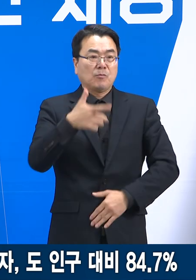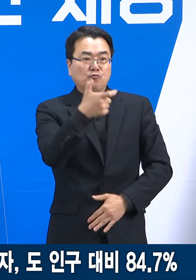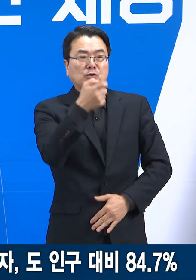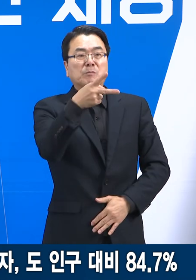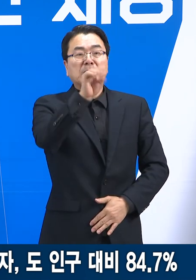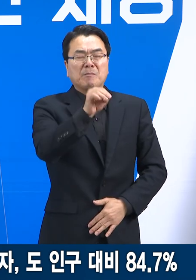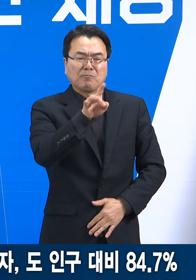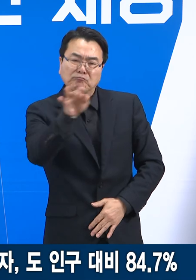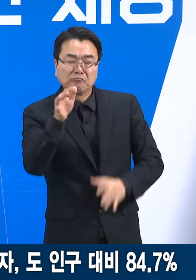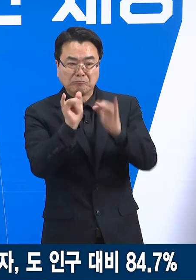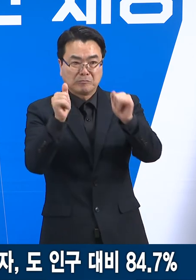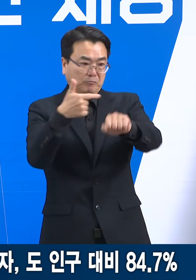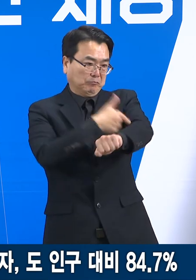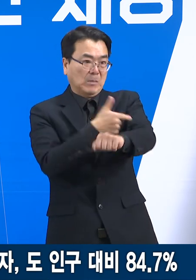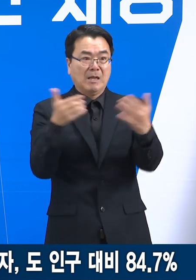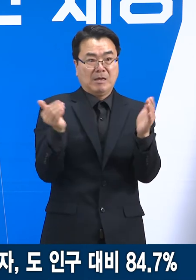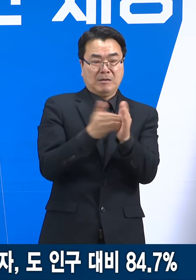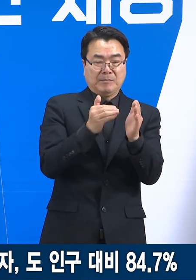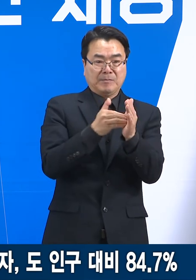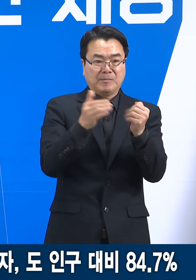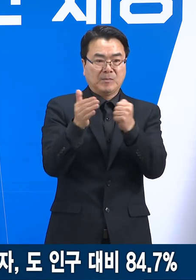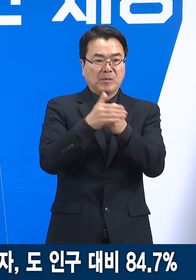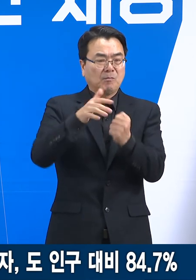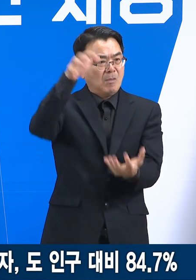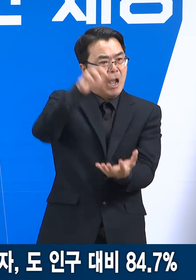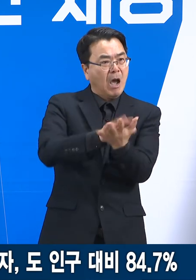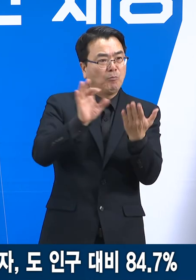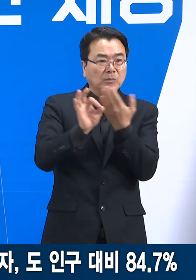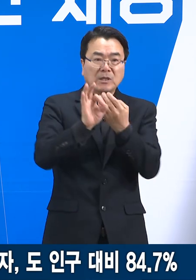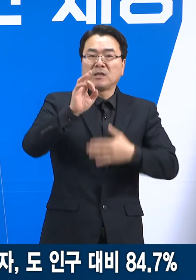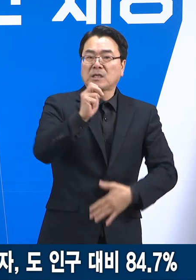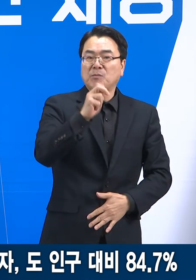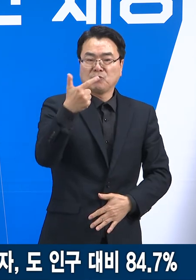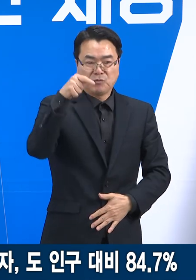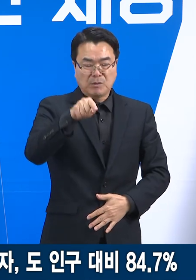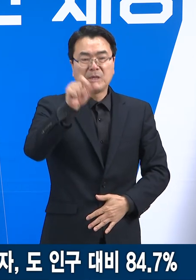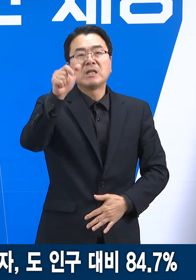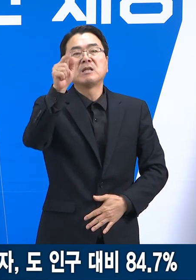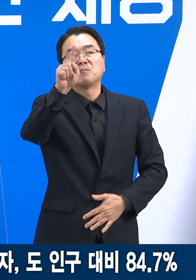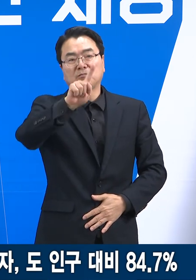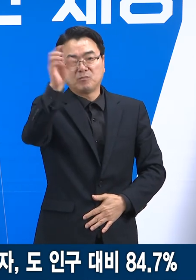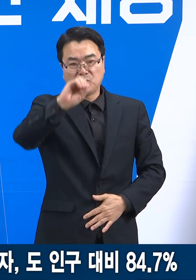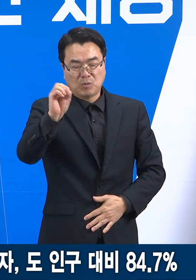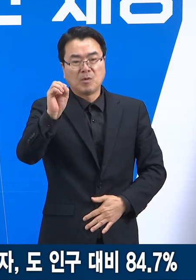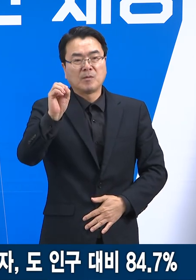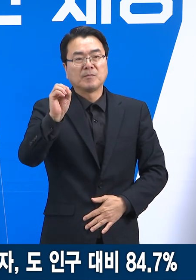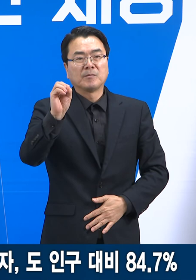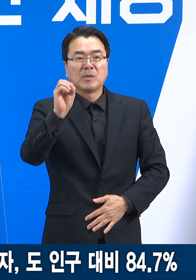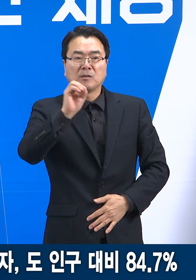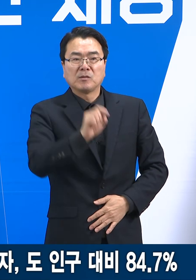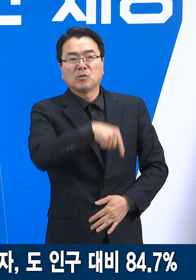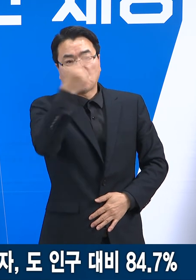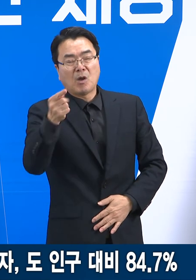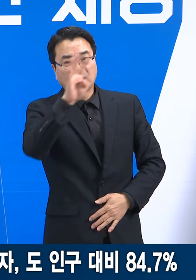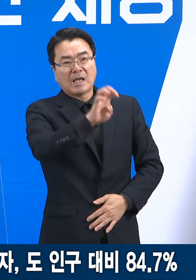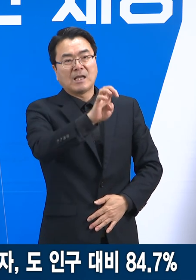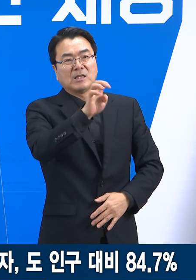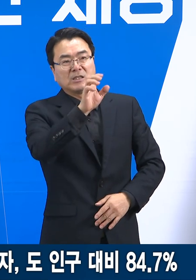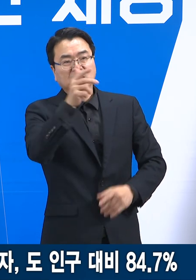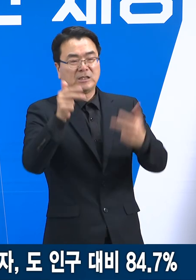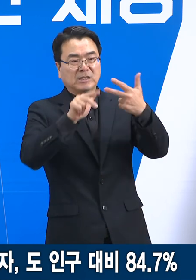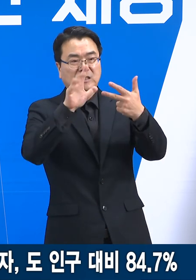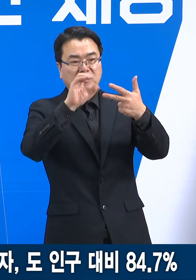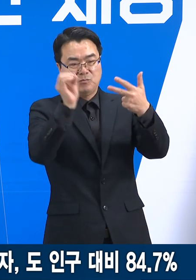,901명으로 누적 3차 접종률은 39.6%에서 44.3%로 4.7포인트